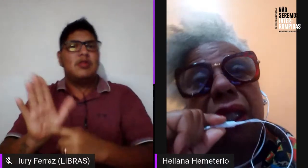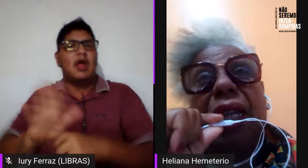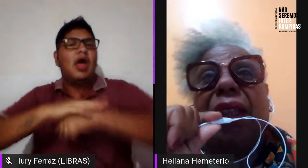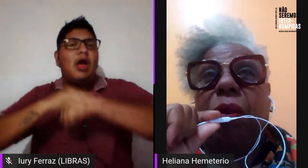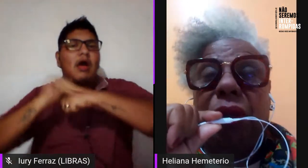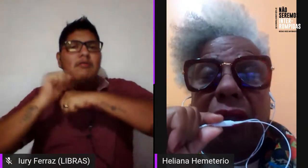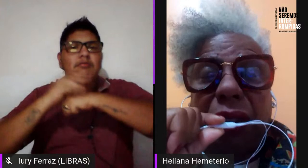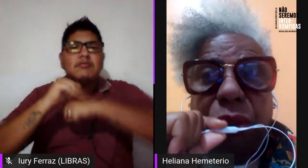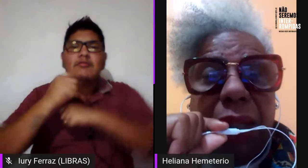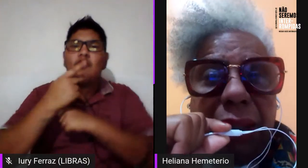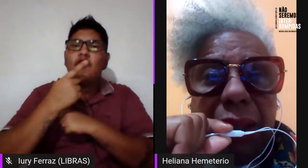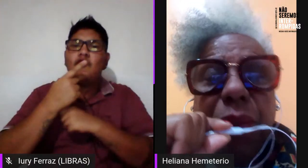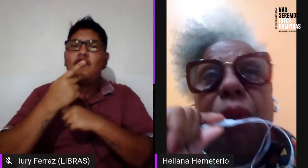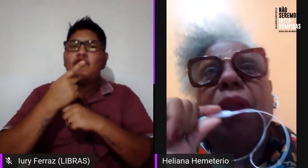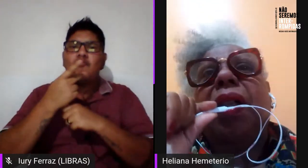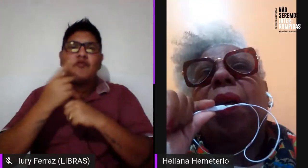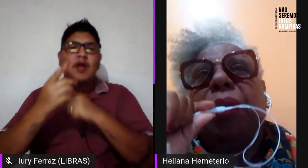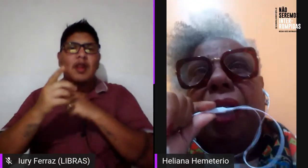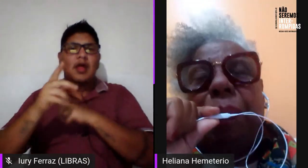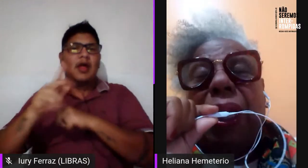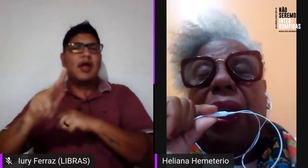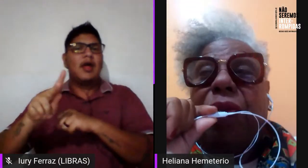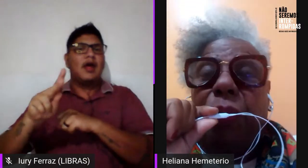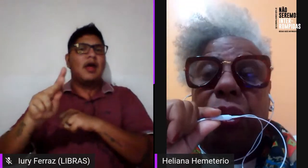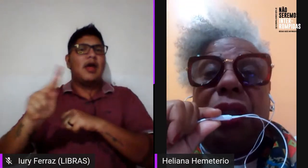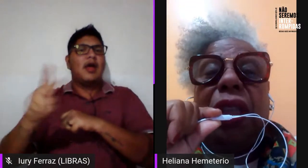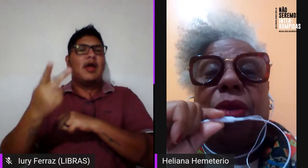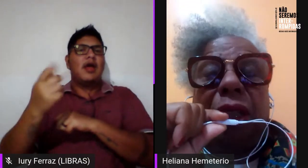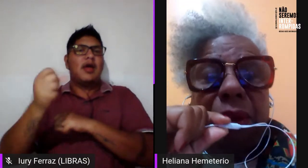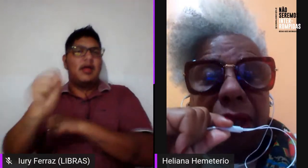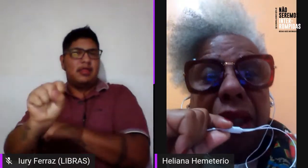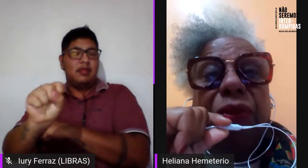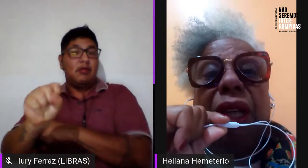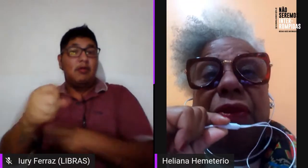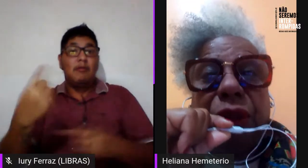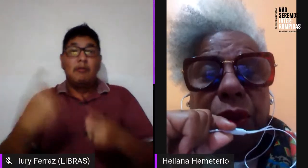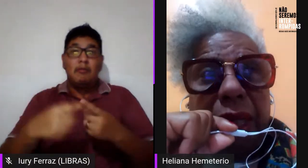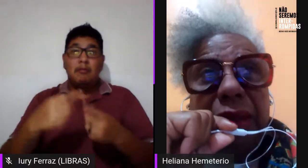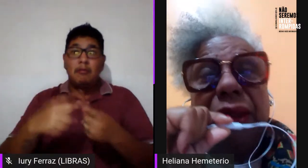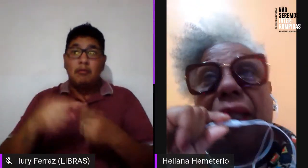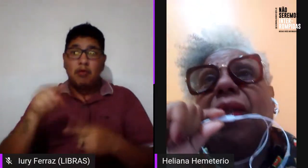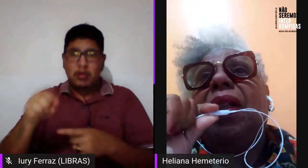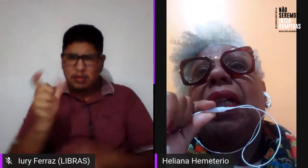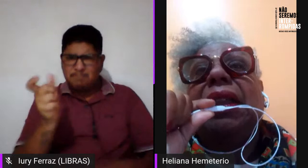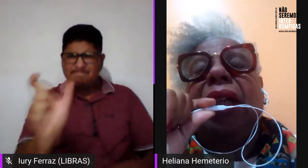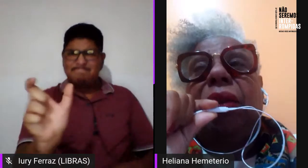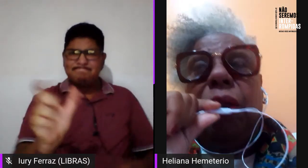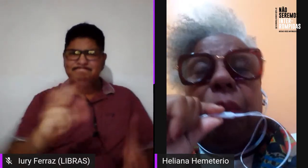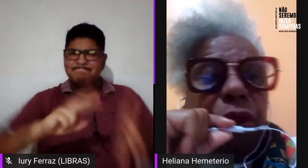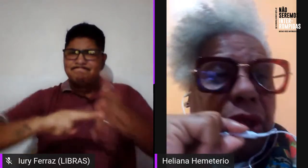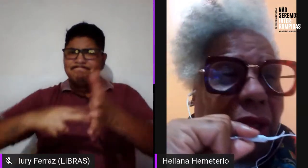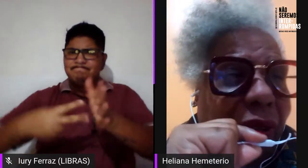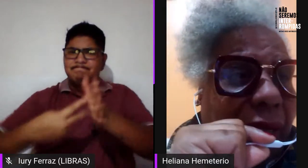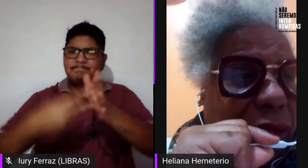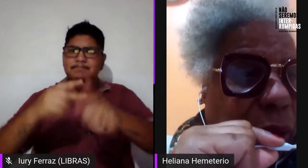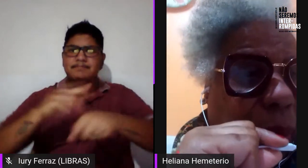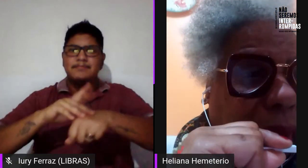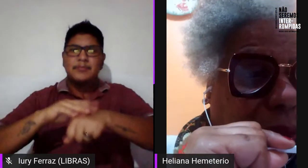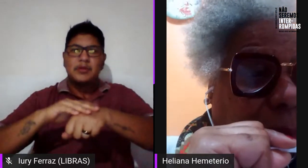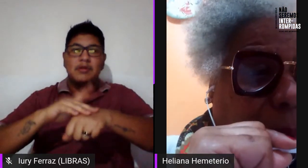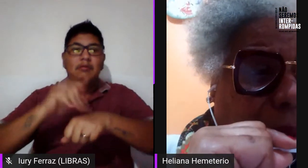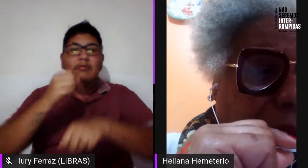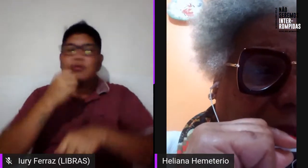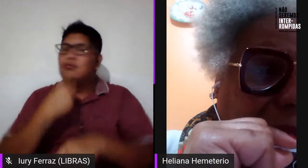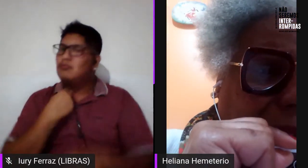homossexualidade, era homossexualismo, porque a palavra homossexualismo significava doença, então não podia falar